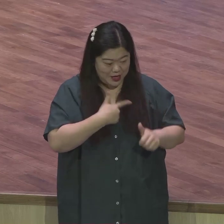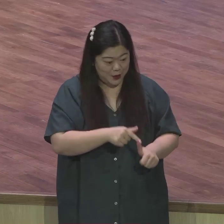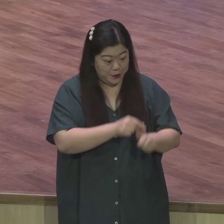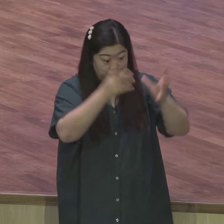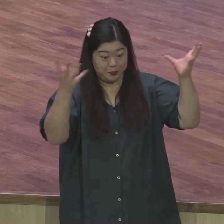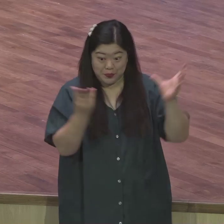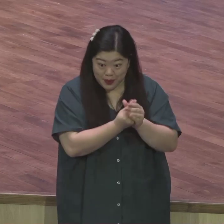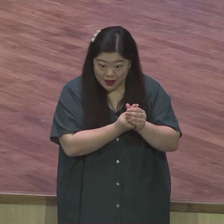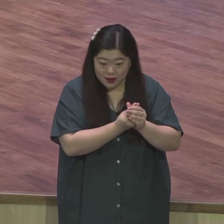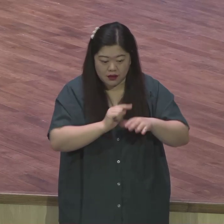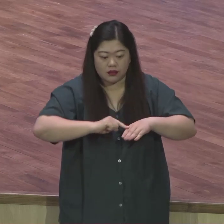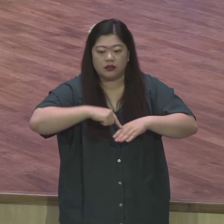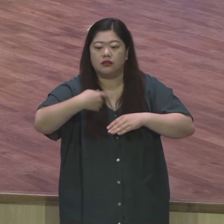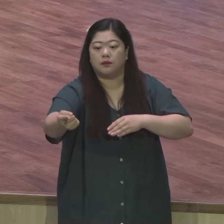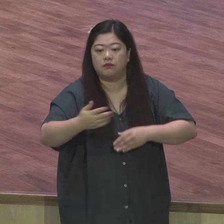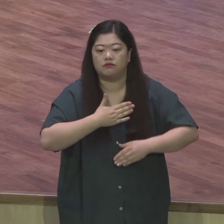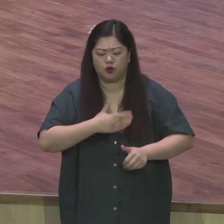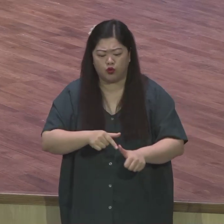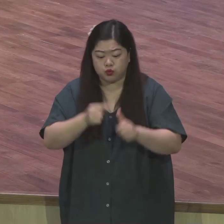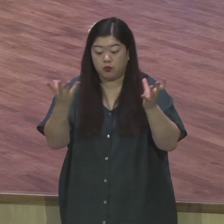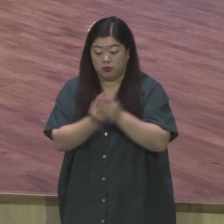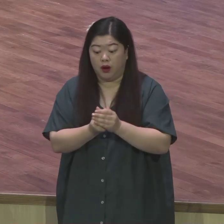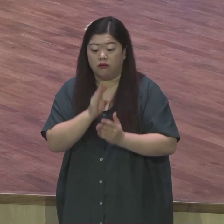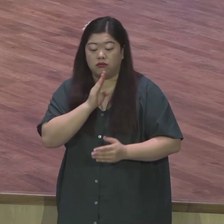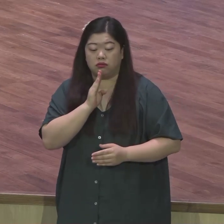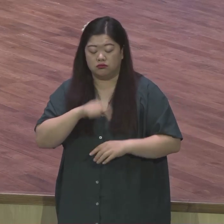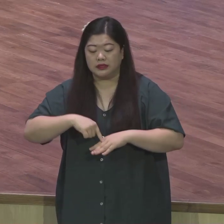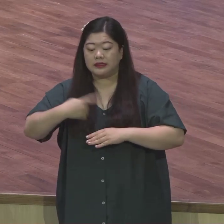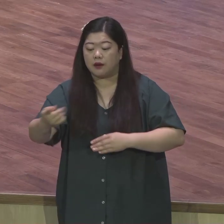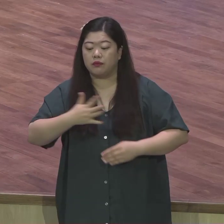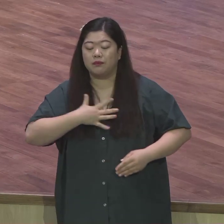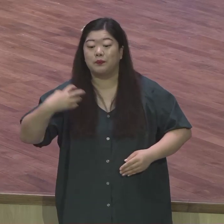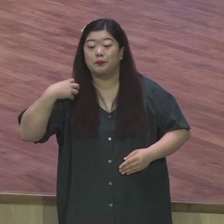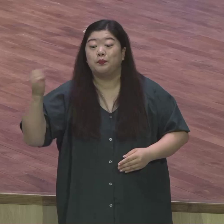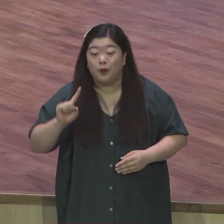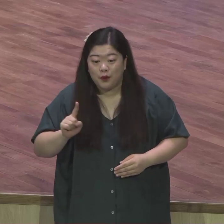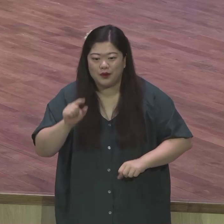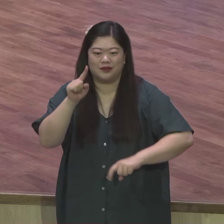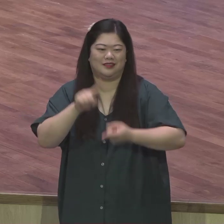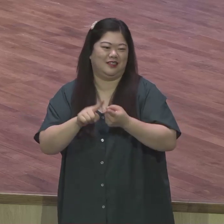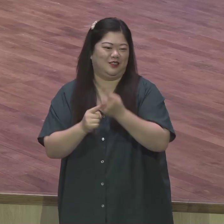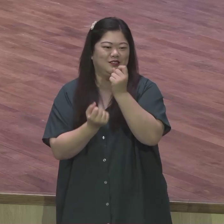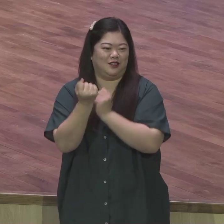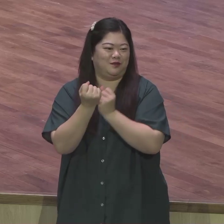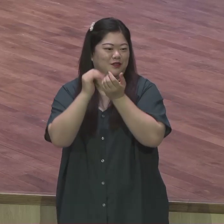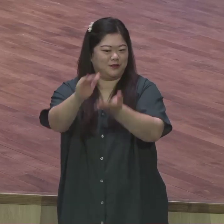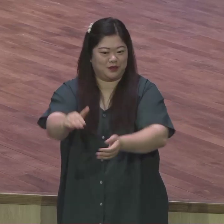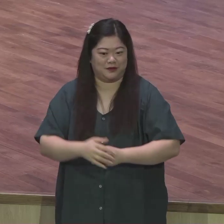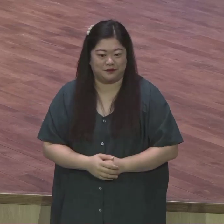하는가에 대해서 강조를 합니다 오늘 본문이 생명 살리는 열망